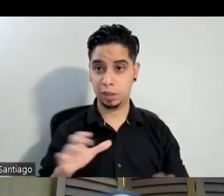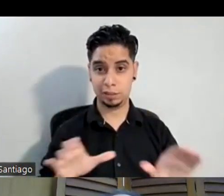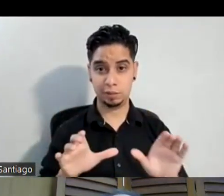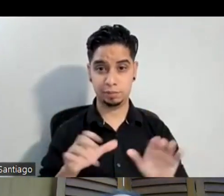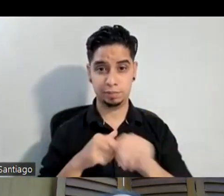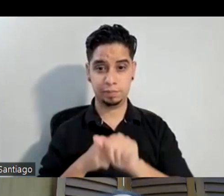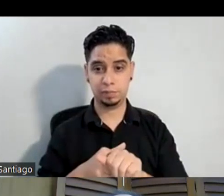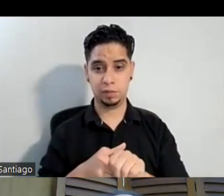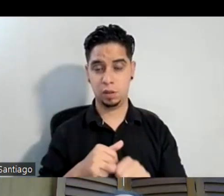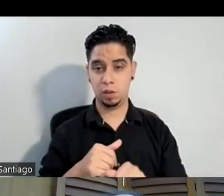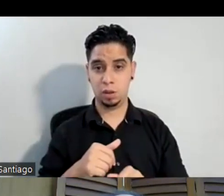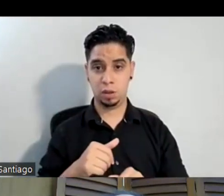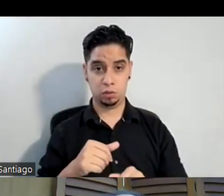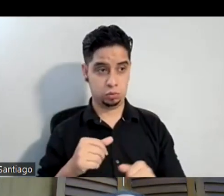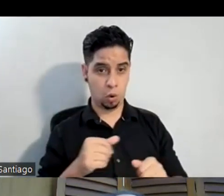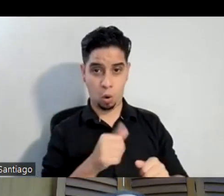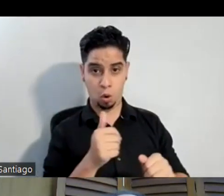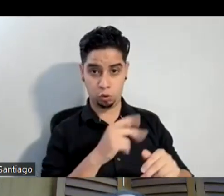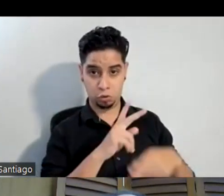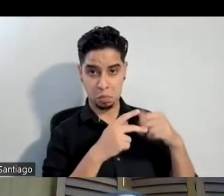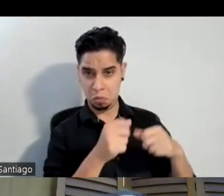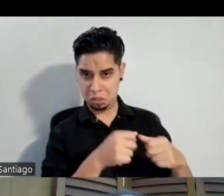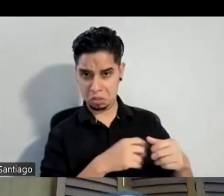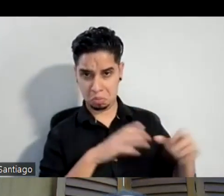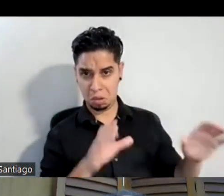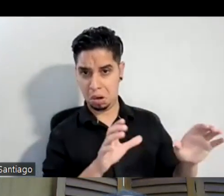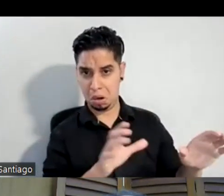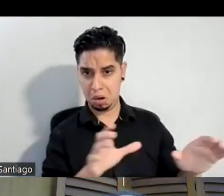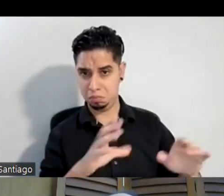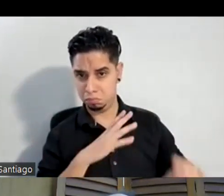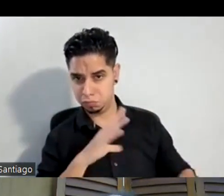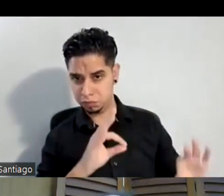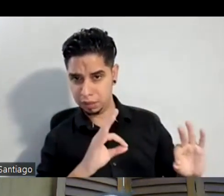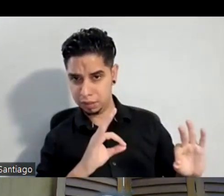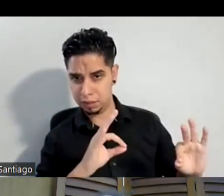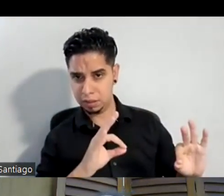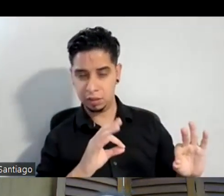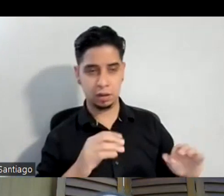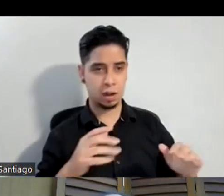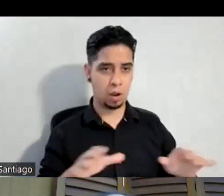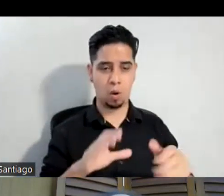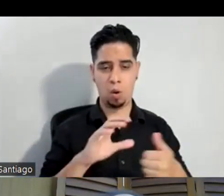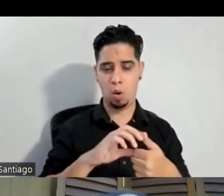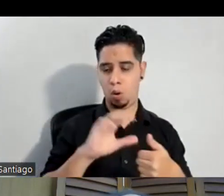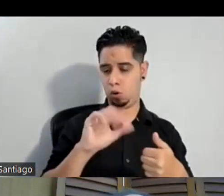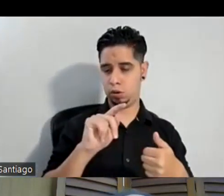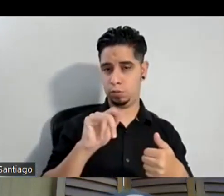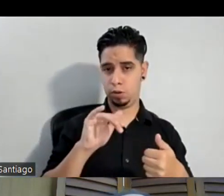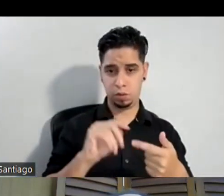privo de ningún tipo de teatro yo hago contemporáneo hago comedia drama lo que se me